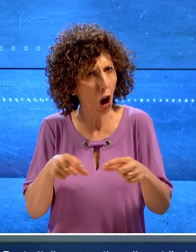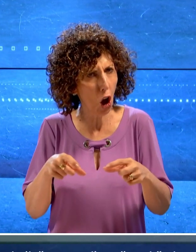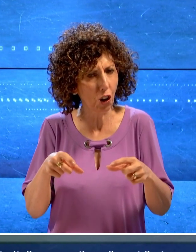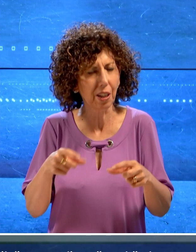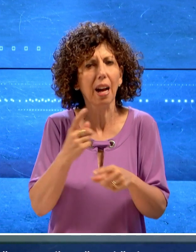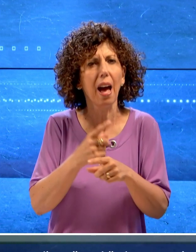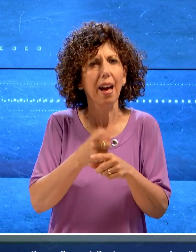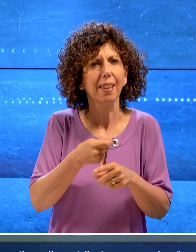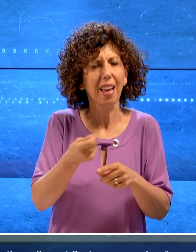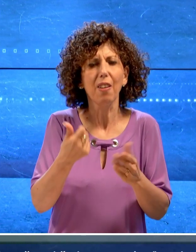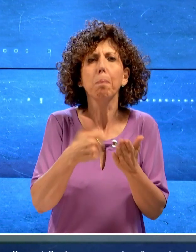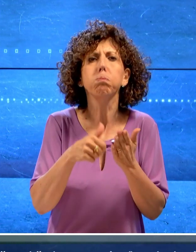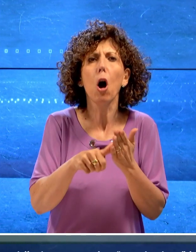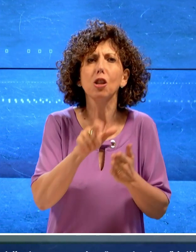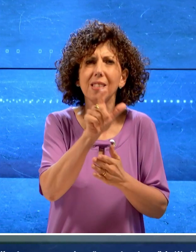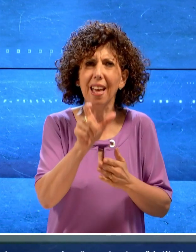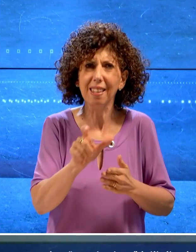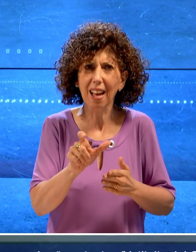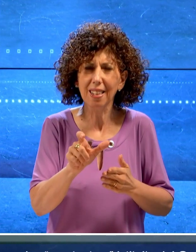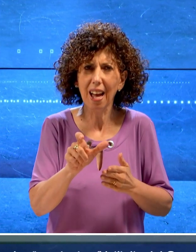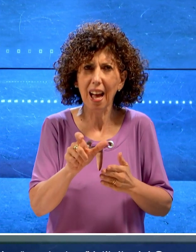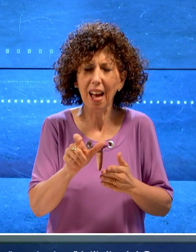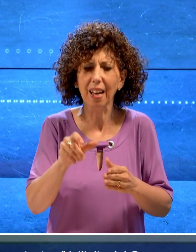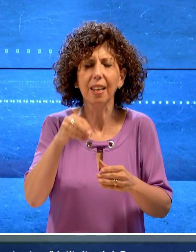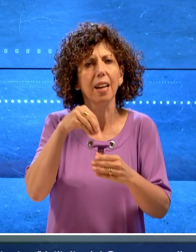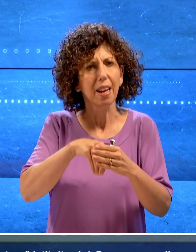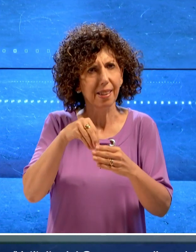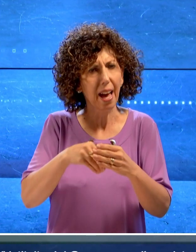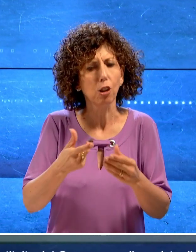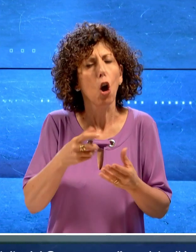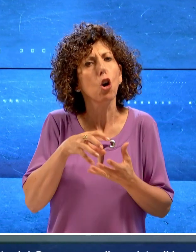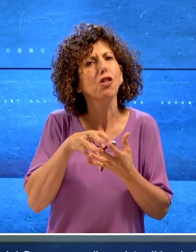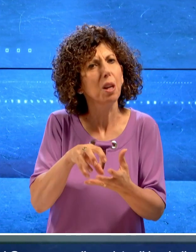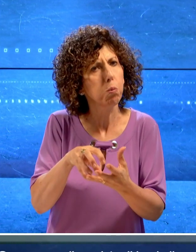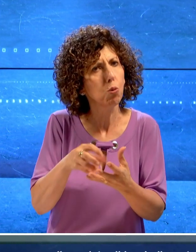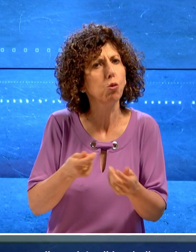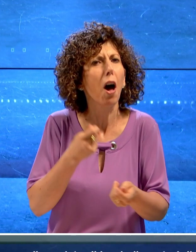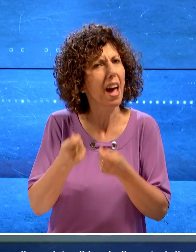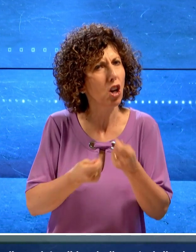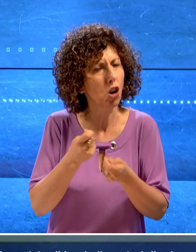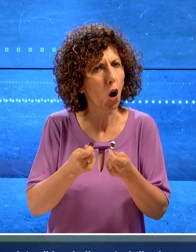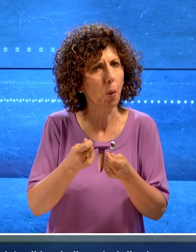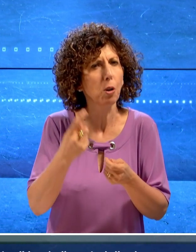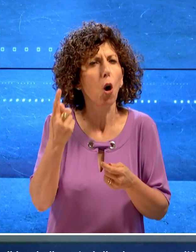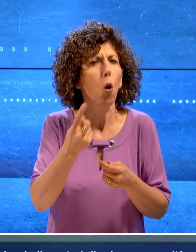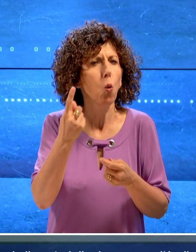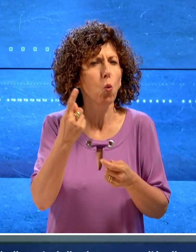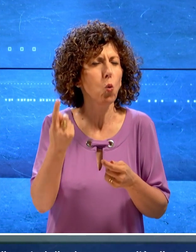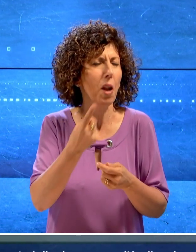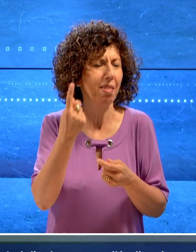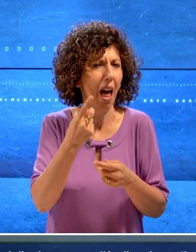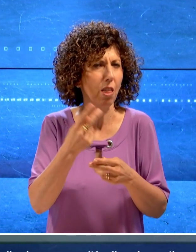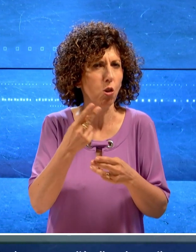distribuita da poste italiane, contiene il contributo economico, una tantum istituito dal Governo,